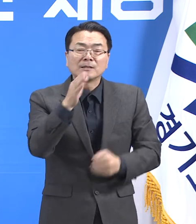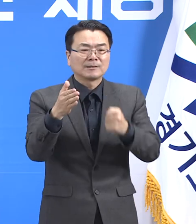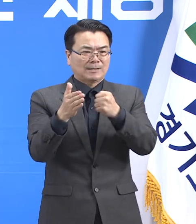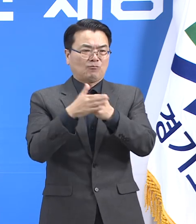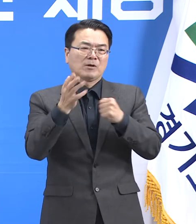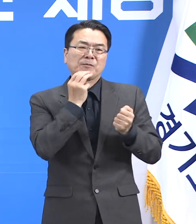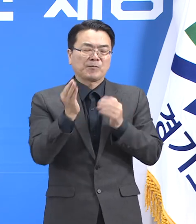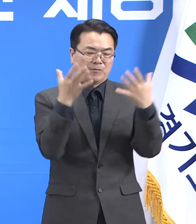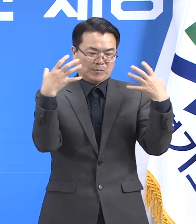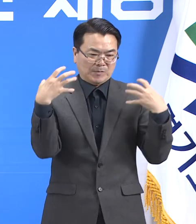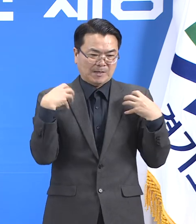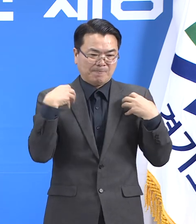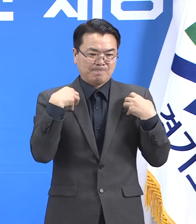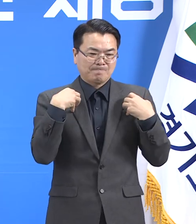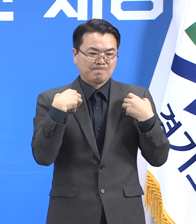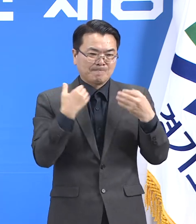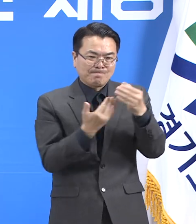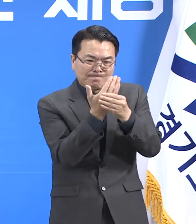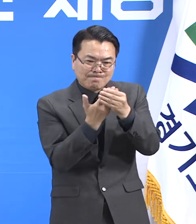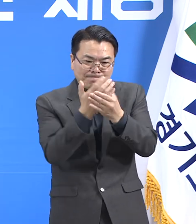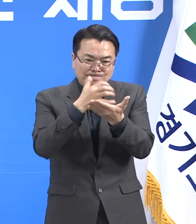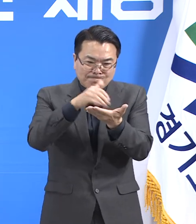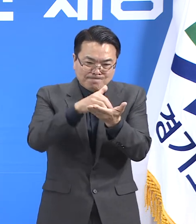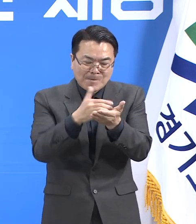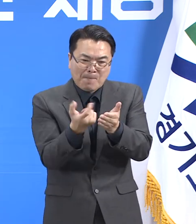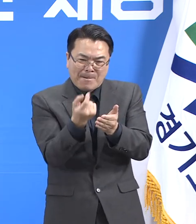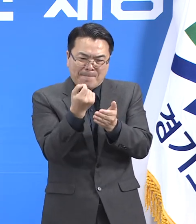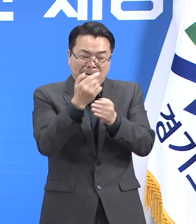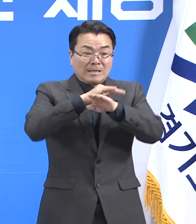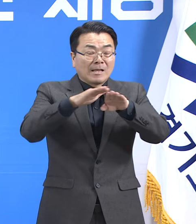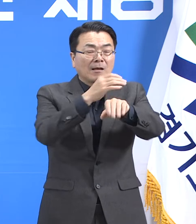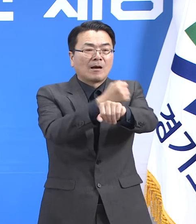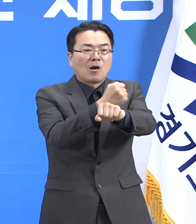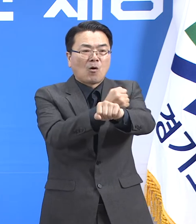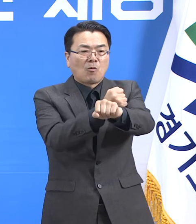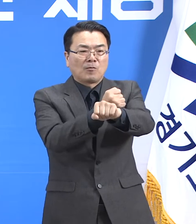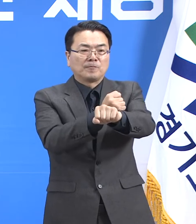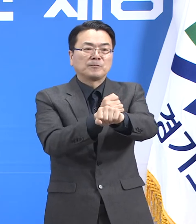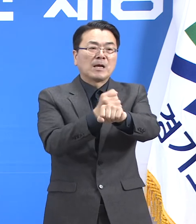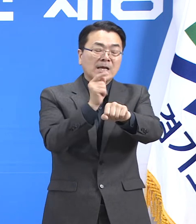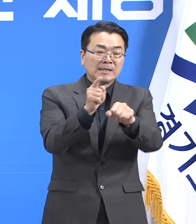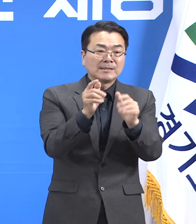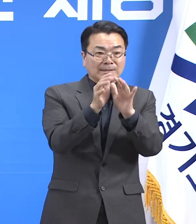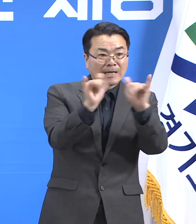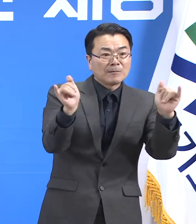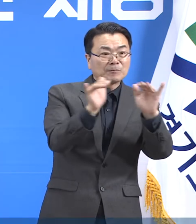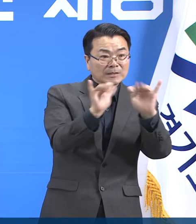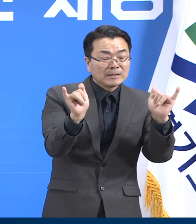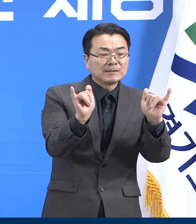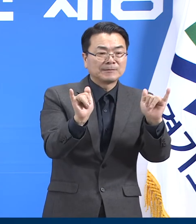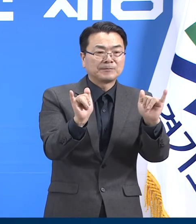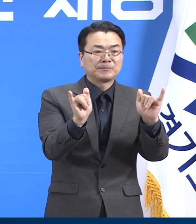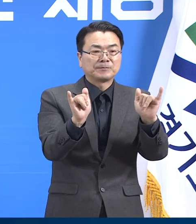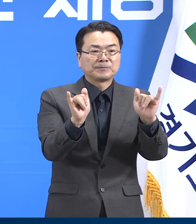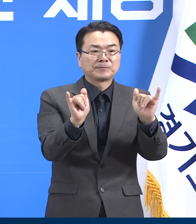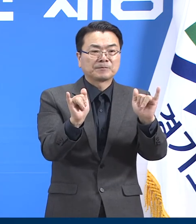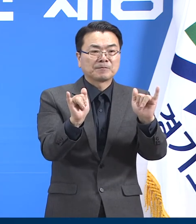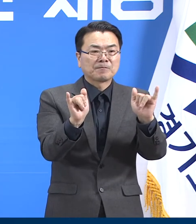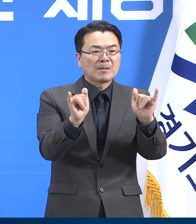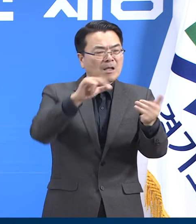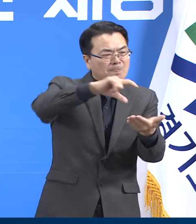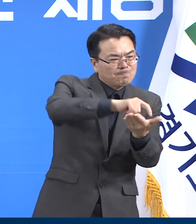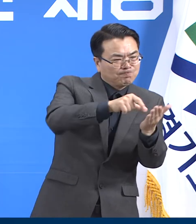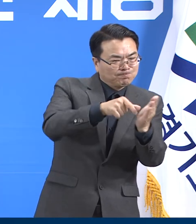경기도는 확진자 발생 추이에 민감하게 분석 대응하며 최대 1일 확진자 급증에